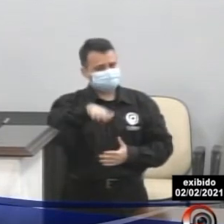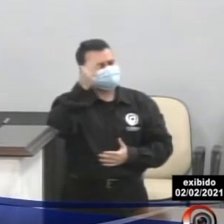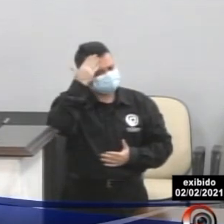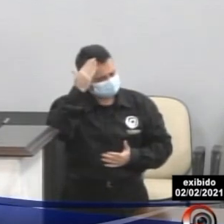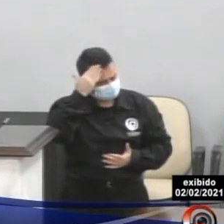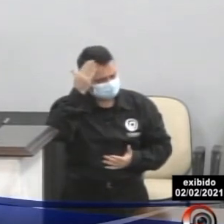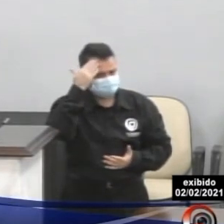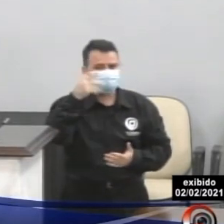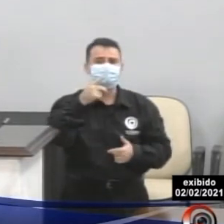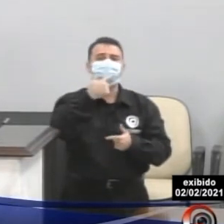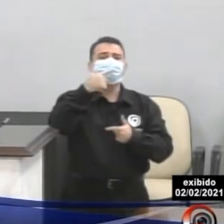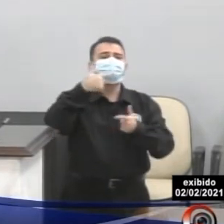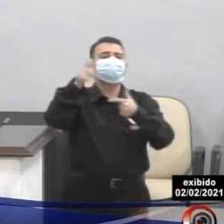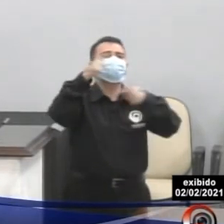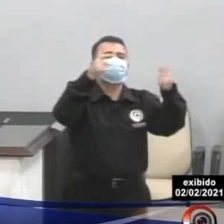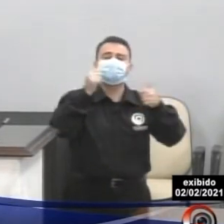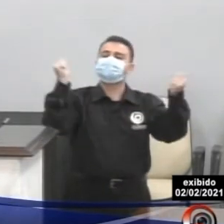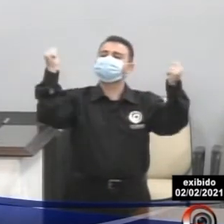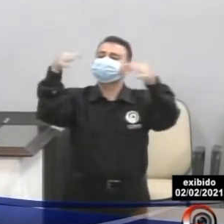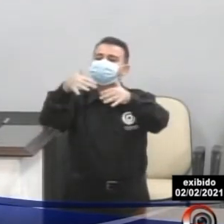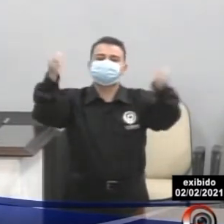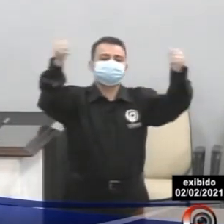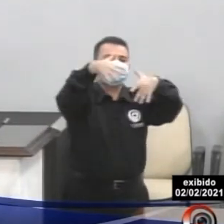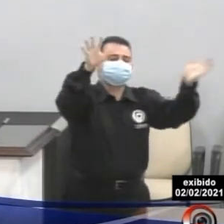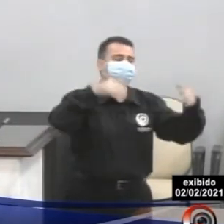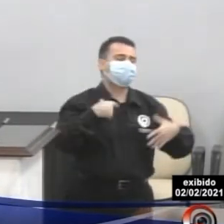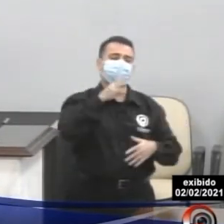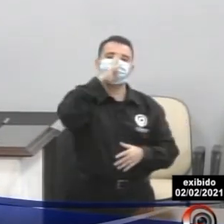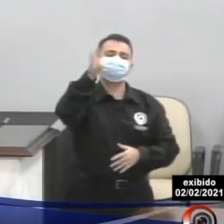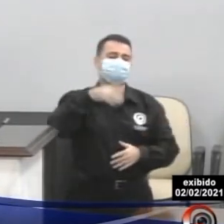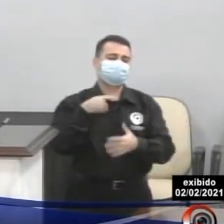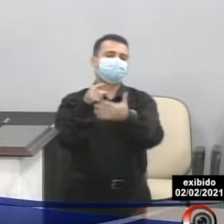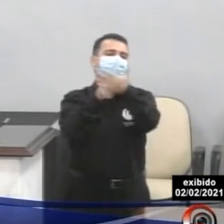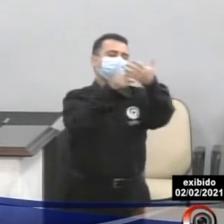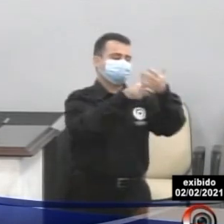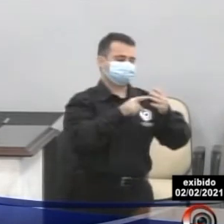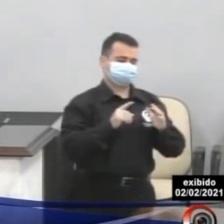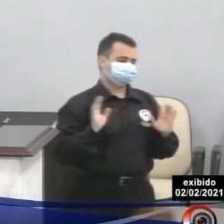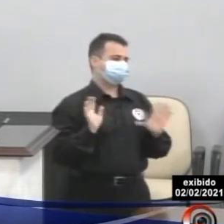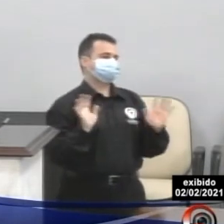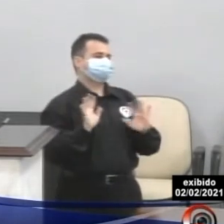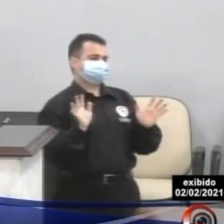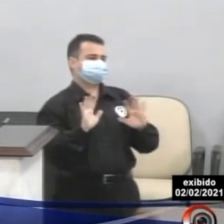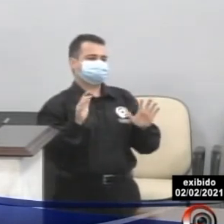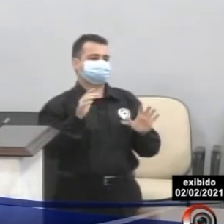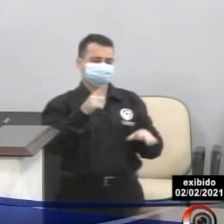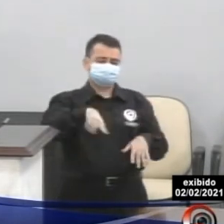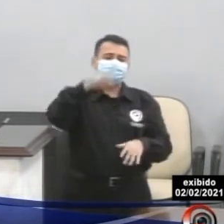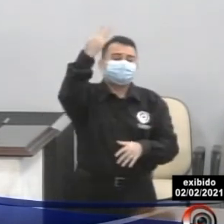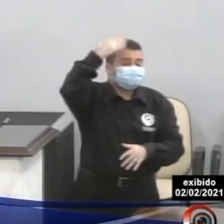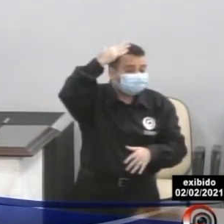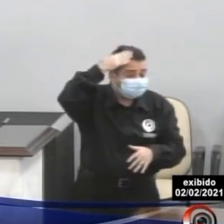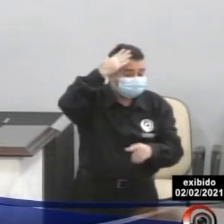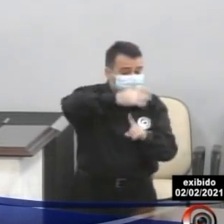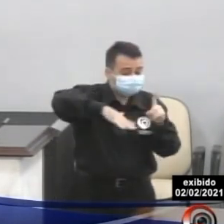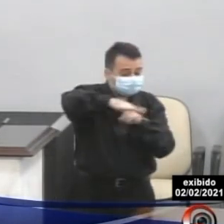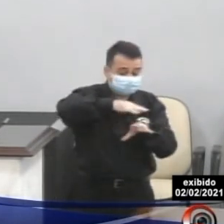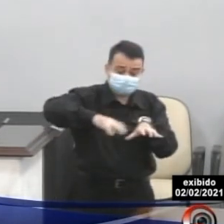aglomerações, de outros setores, nós não estamos aqui para acusar ninguém, mas a gente sabe como é que funciona cada setor da nossa sociedade.